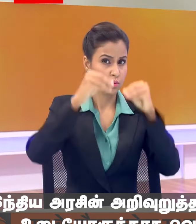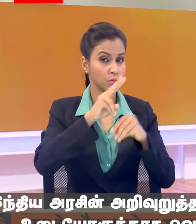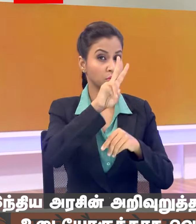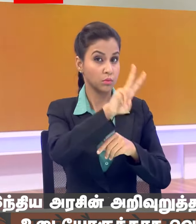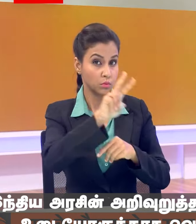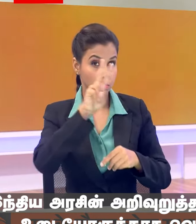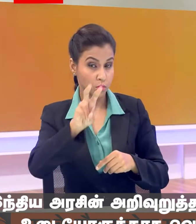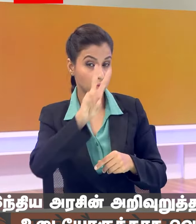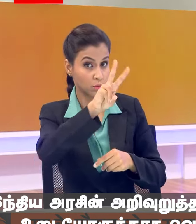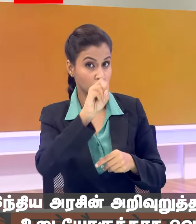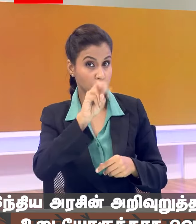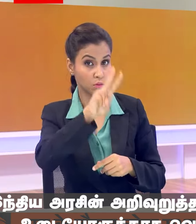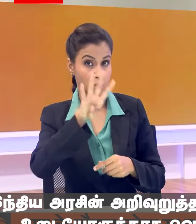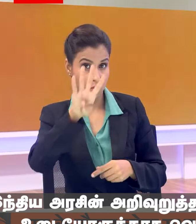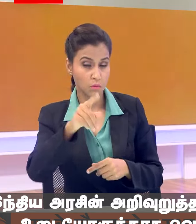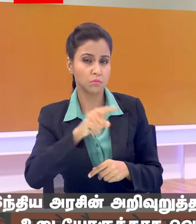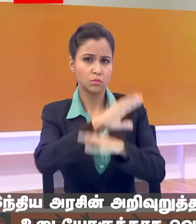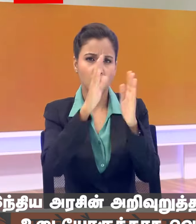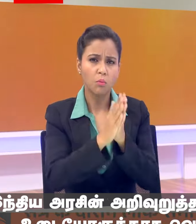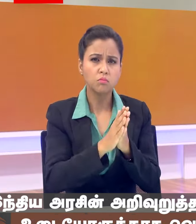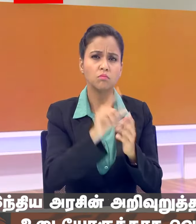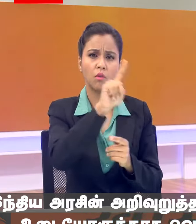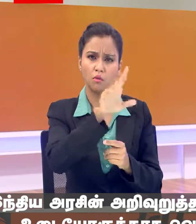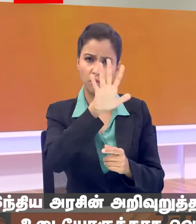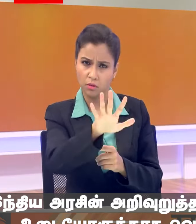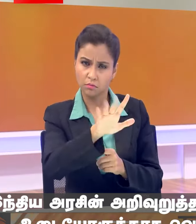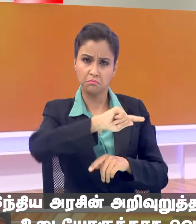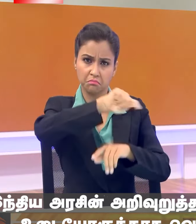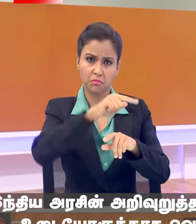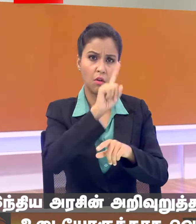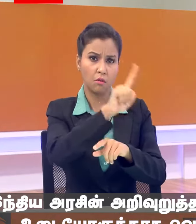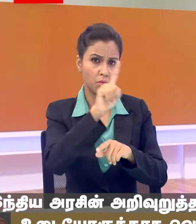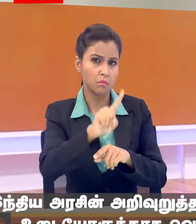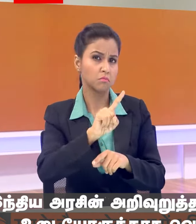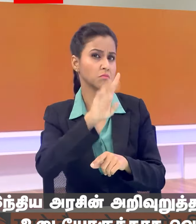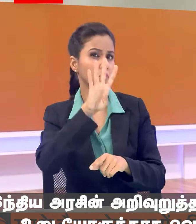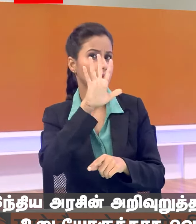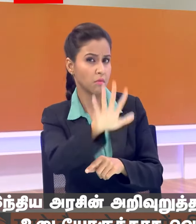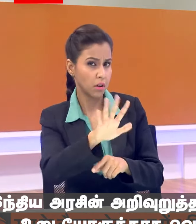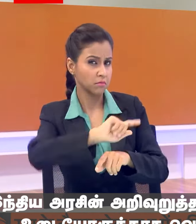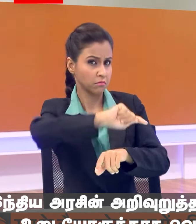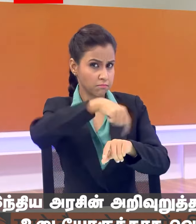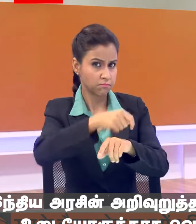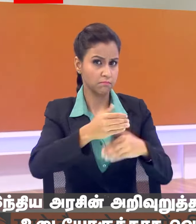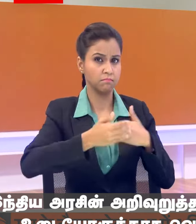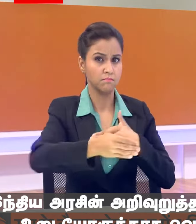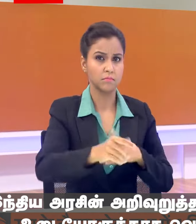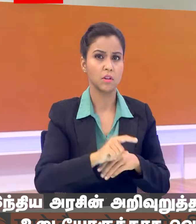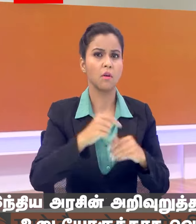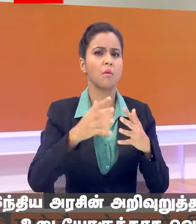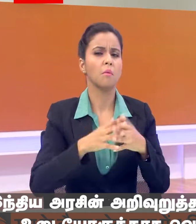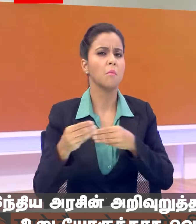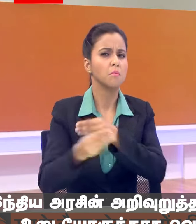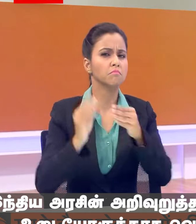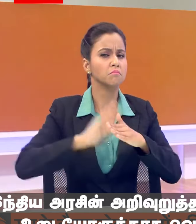इस सत्र में 15 बैठके की गई जो 115 घंटे तक चली वित्यमंत्री द्वारा सदन में 23 जुलाई 2024 को केंद्रिय